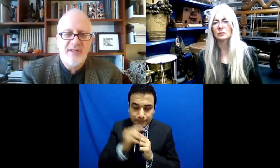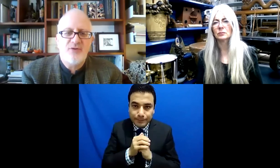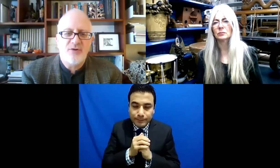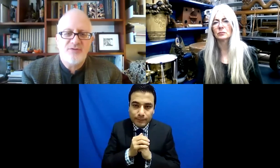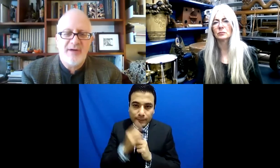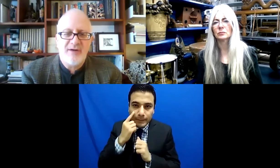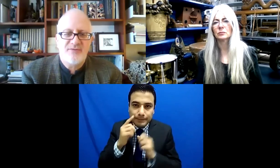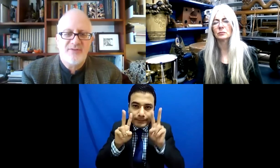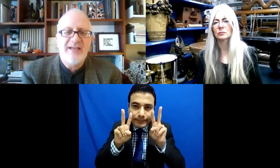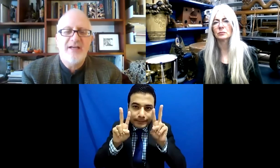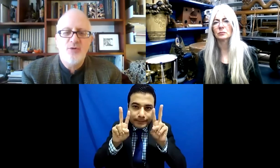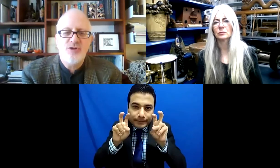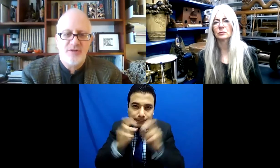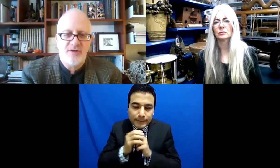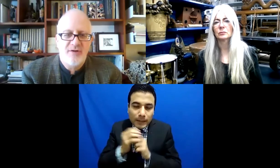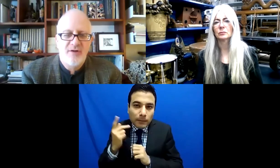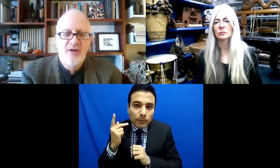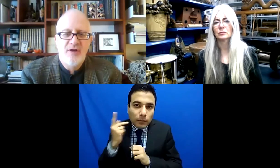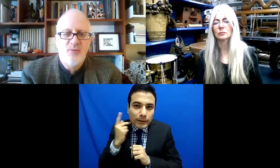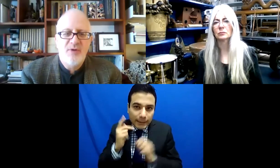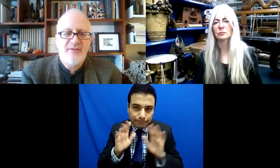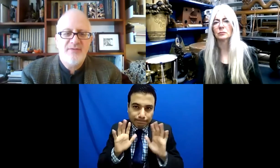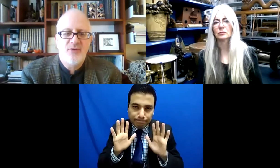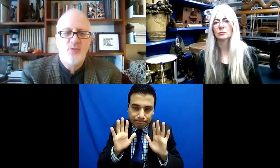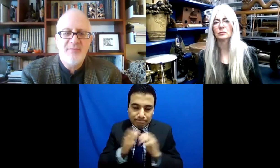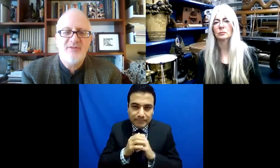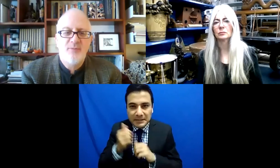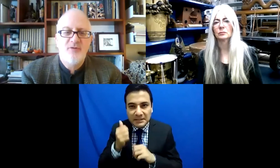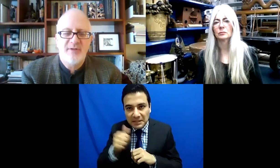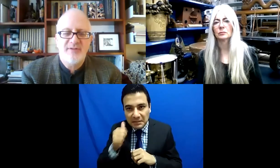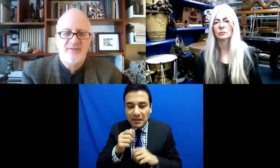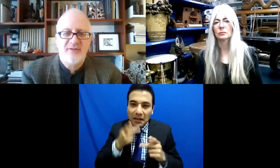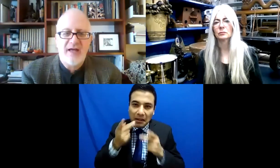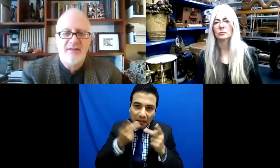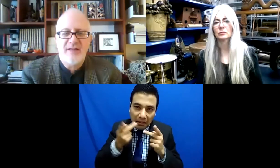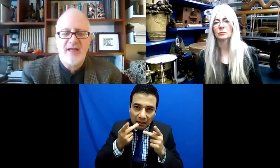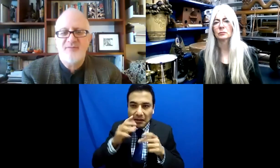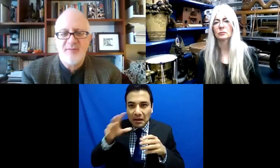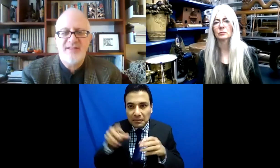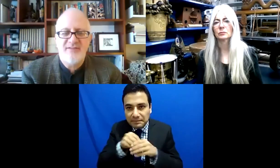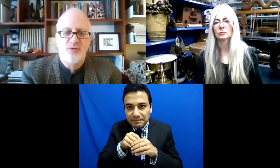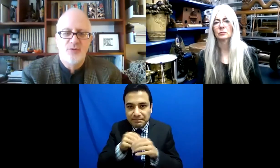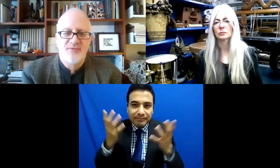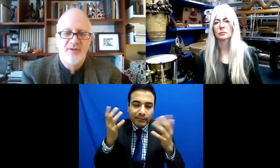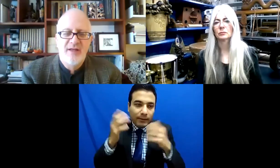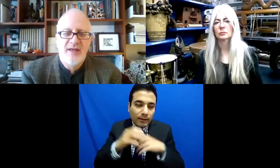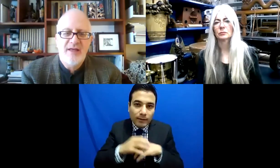En términos políticos, hablamos de la inclusión con el mujer de